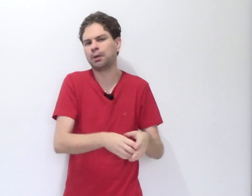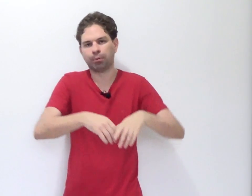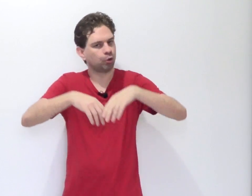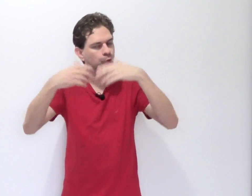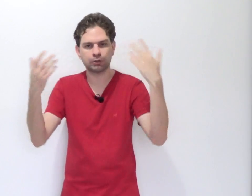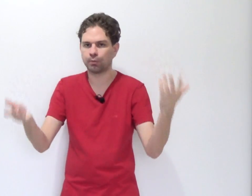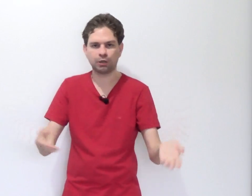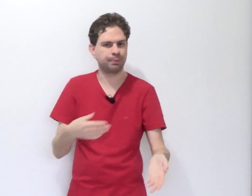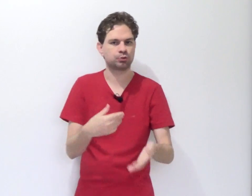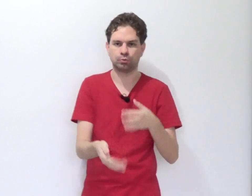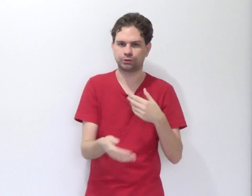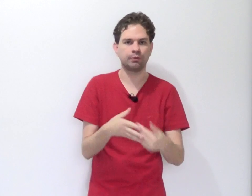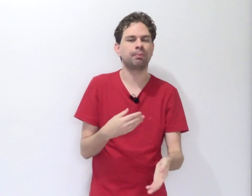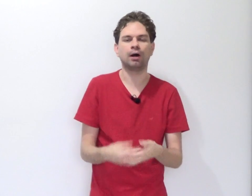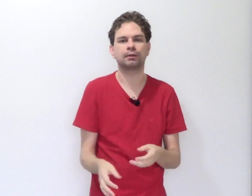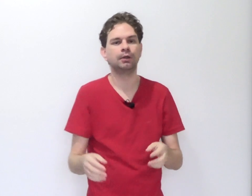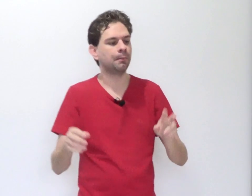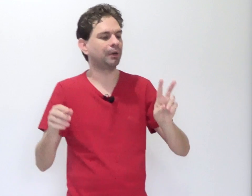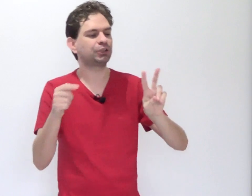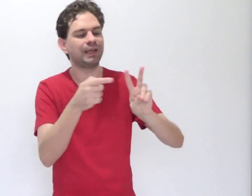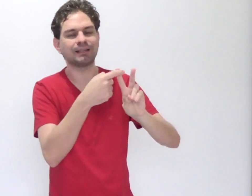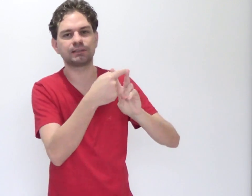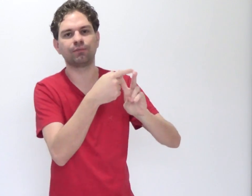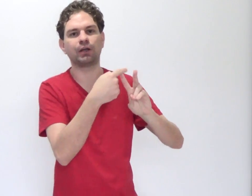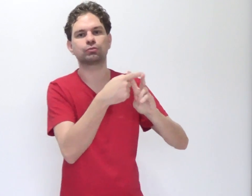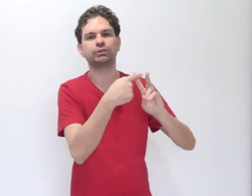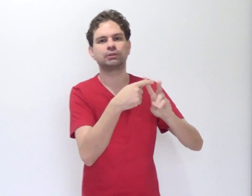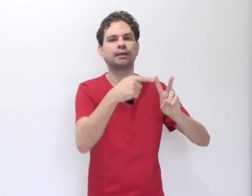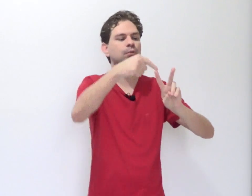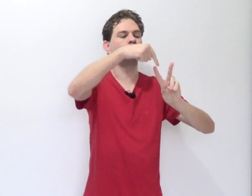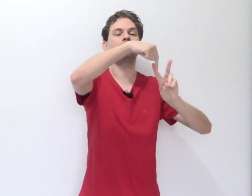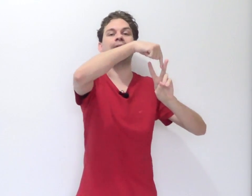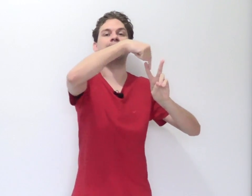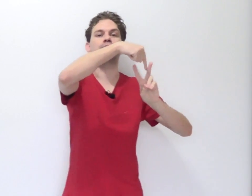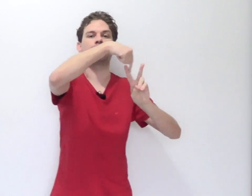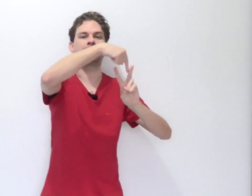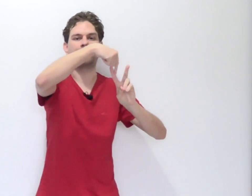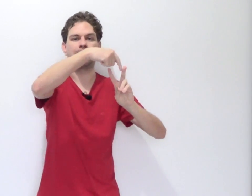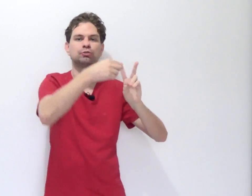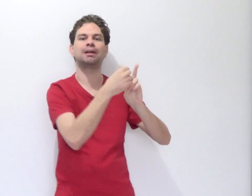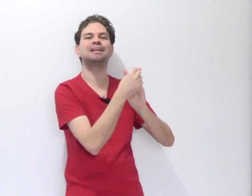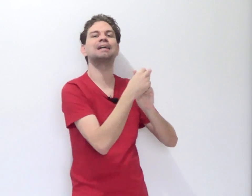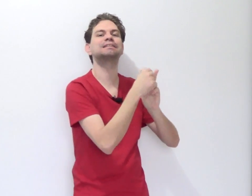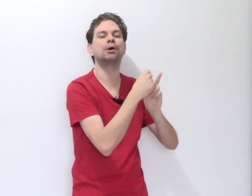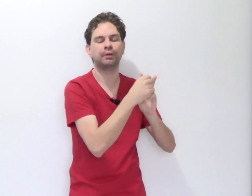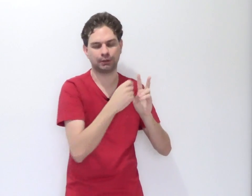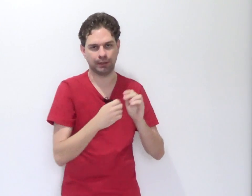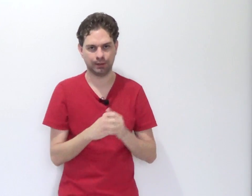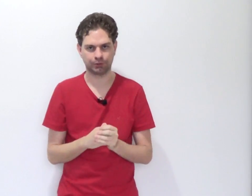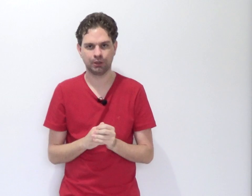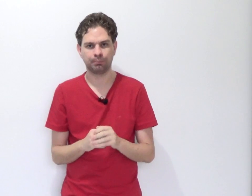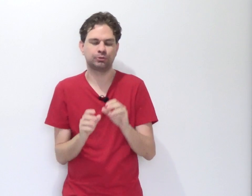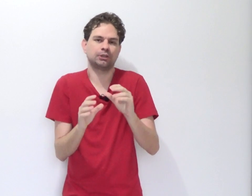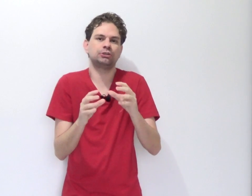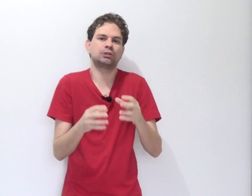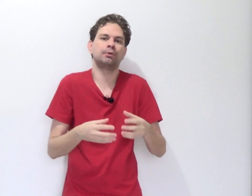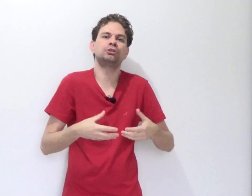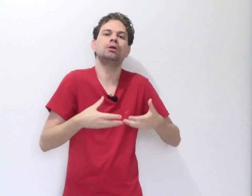por duas ou mais pessoas, não importa, mas que essas infrações tenham um nexo entre elas, uma ligação entre elas. Por isso que a gente chama de